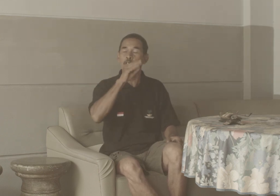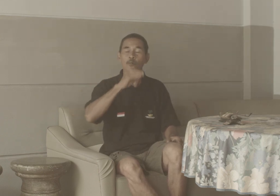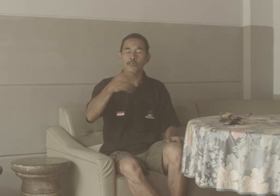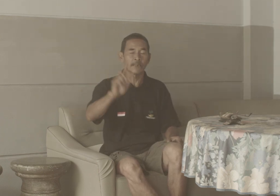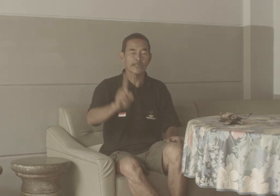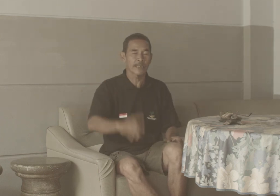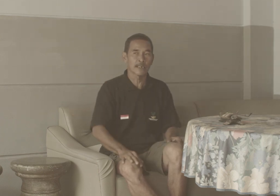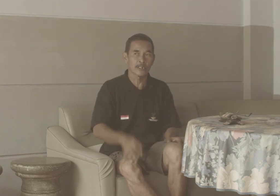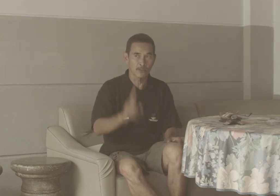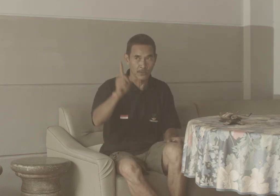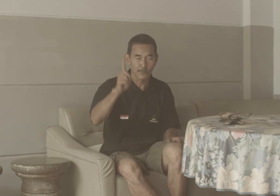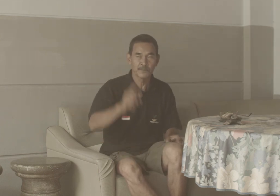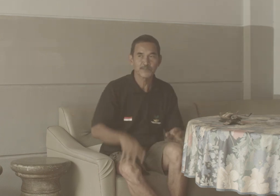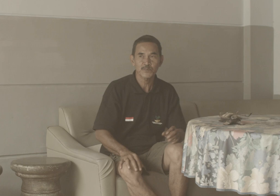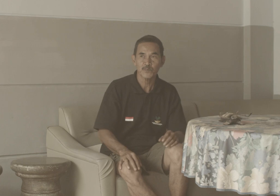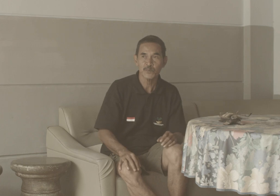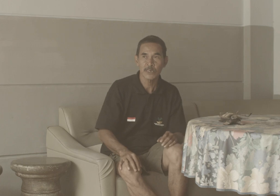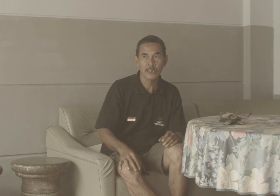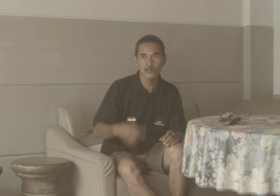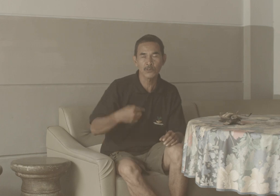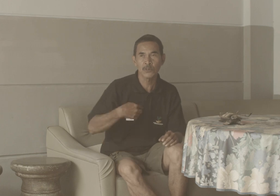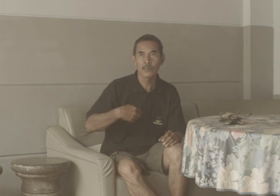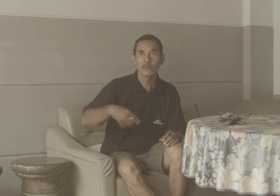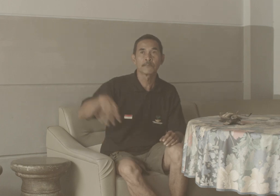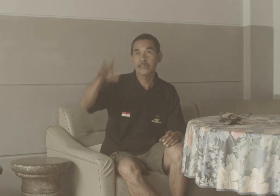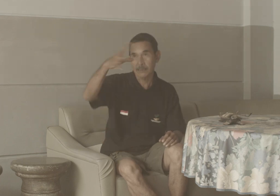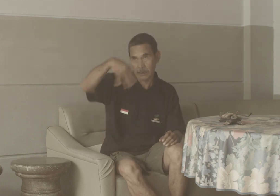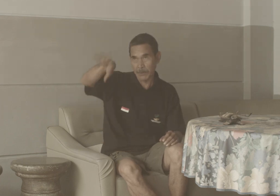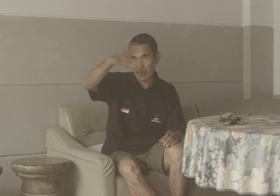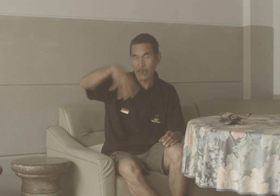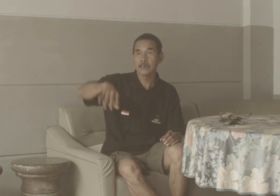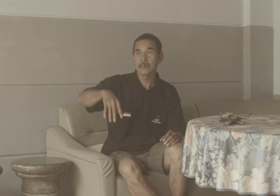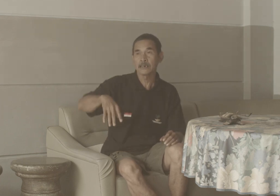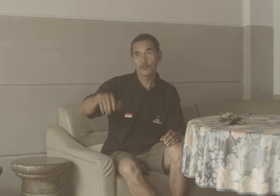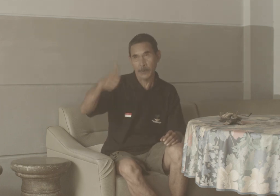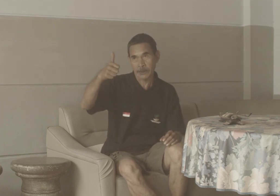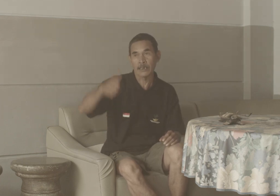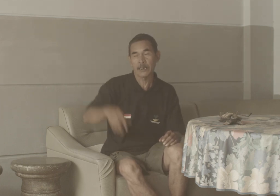Ngomong Tidak Bisa Itu Mas Di Bengkala Itu Percaya